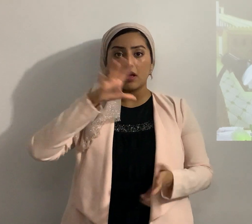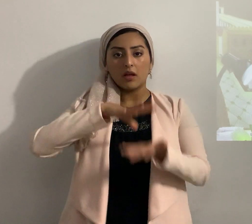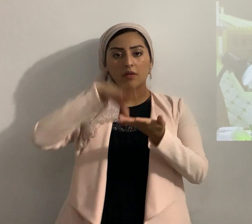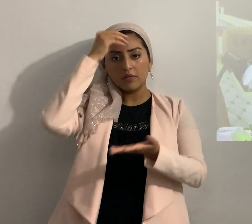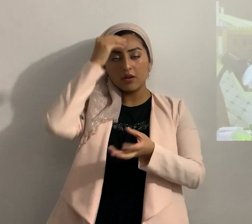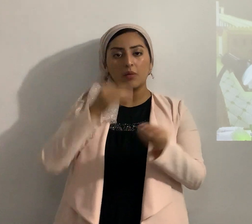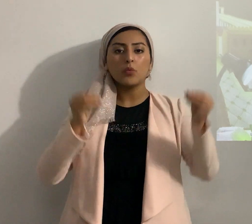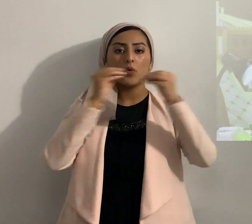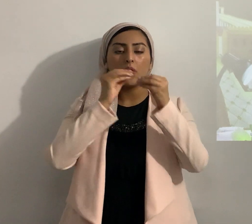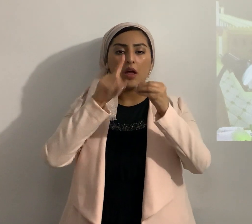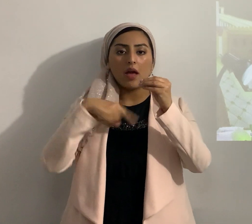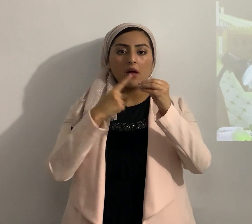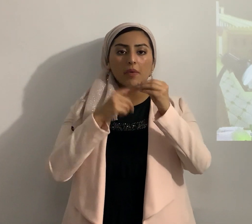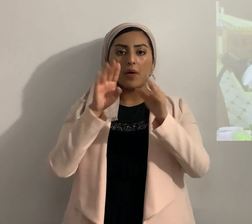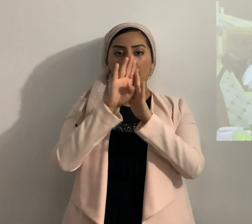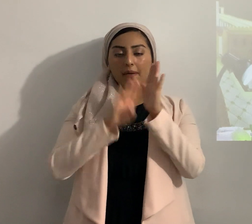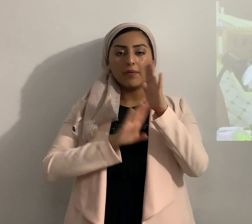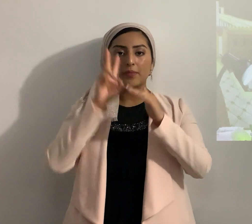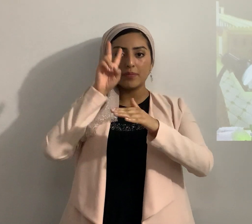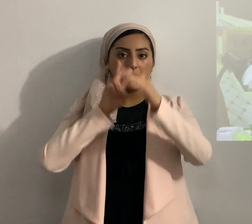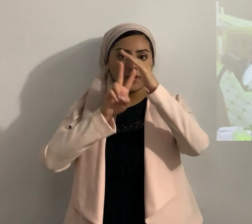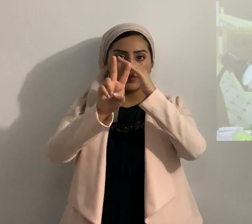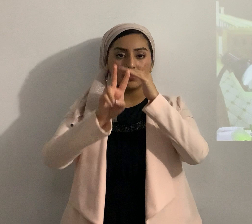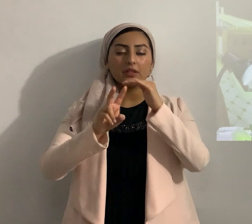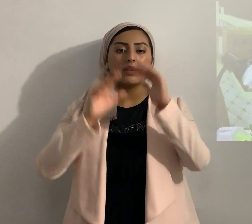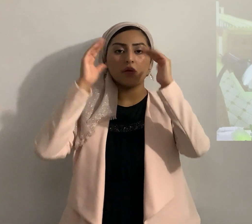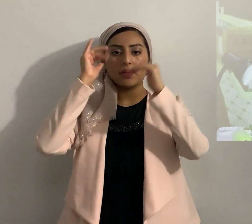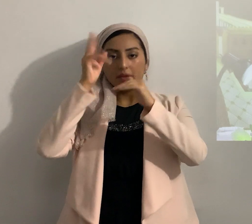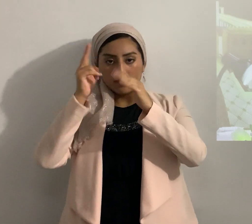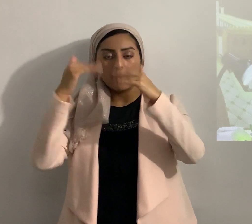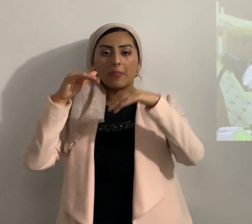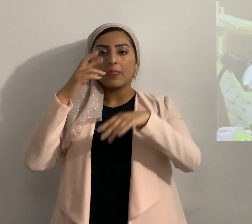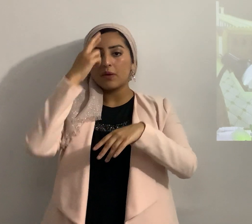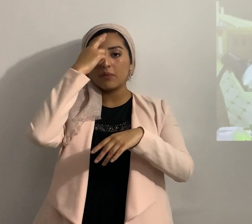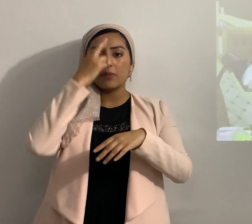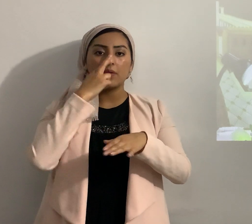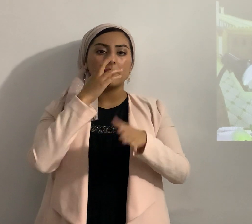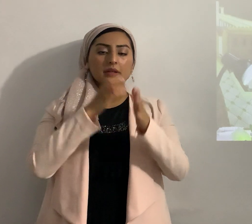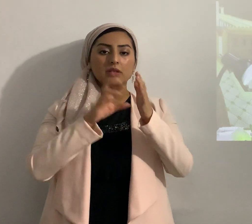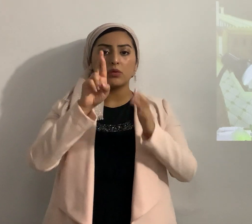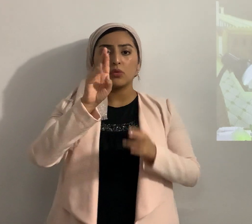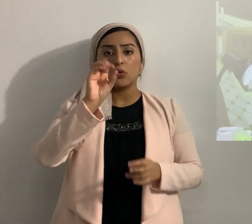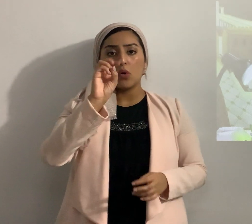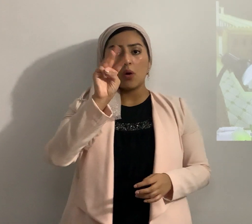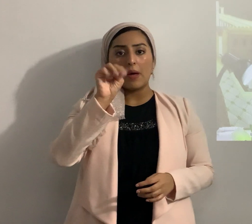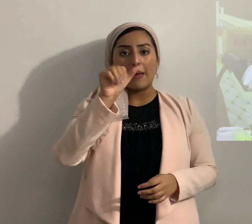profecía bíblica primeramente Yahweh romanos 1 verso 18